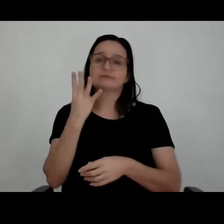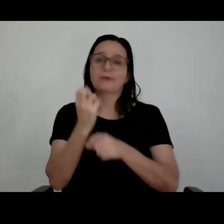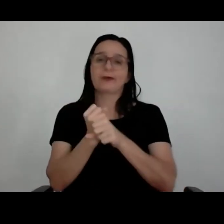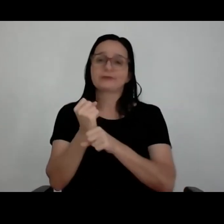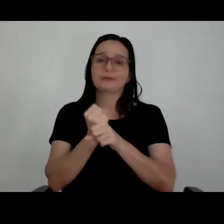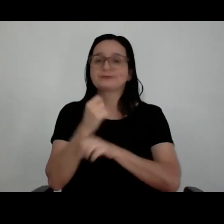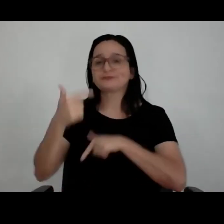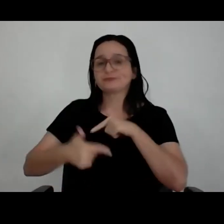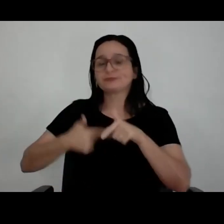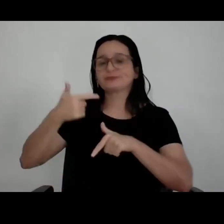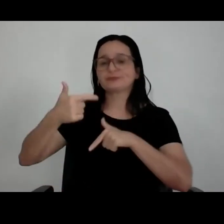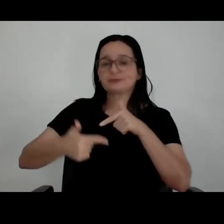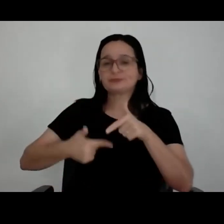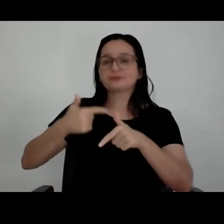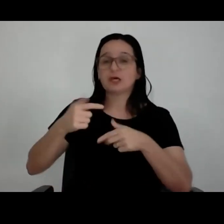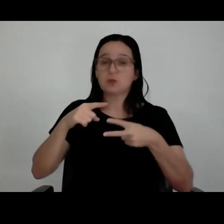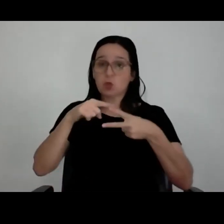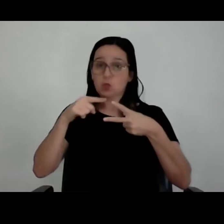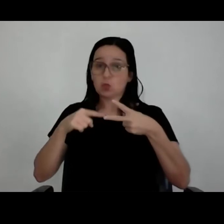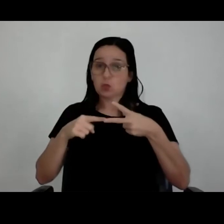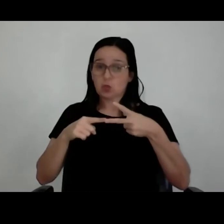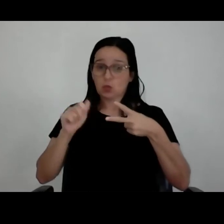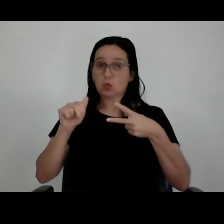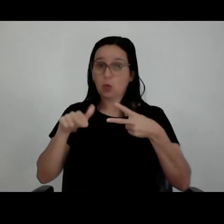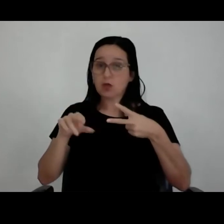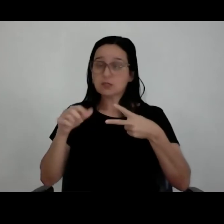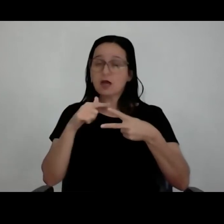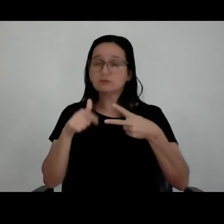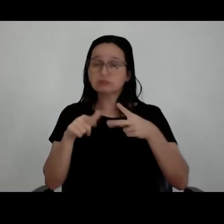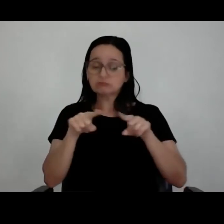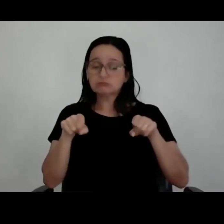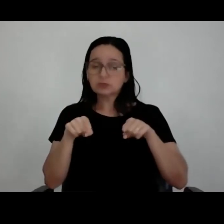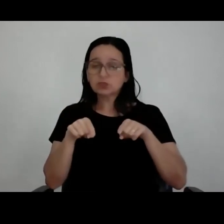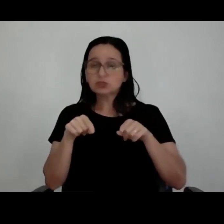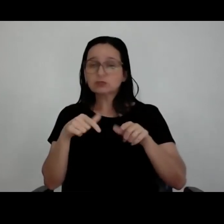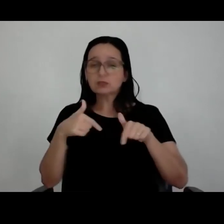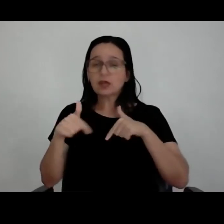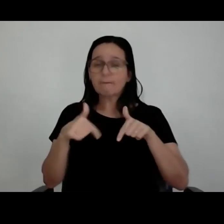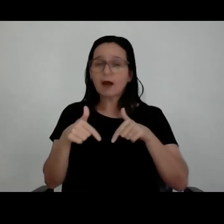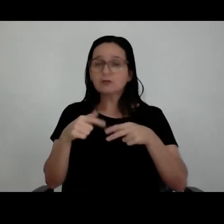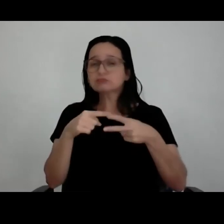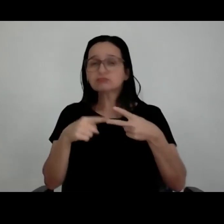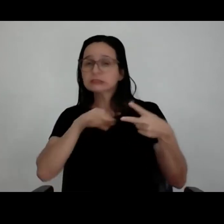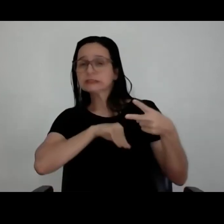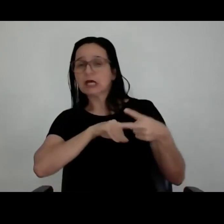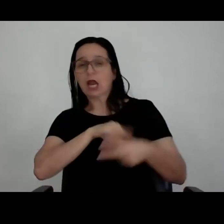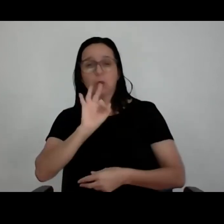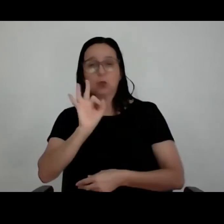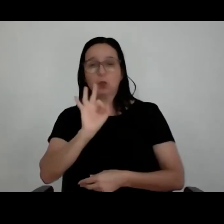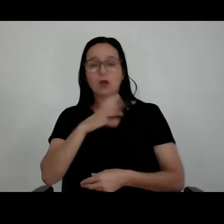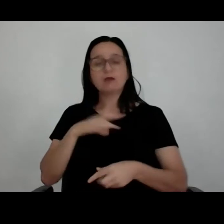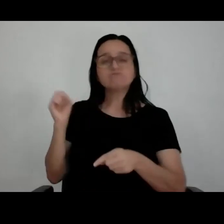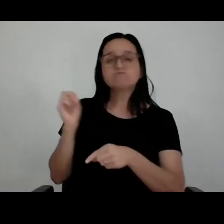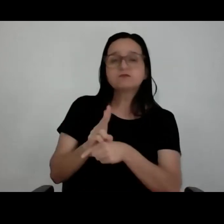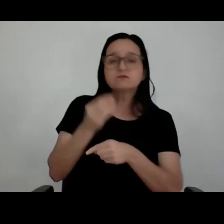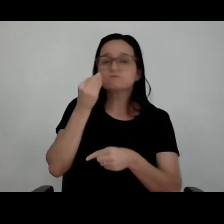Sendo que, nesses dois anos iniciais, a ciclo em si, o escritório, ele entrou nesse trabalho sem remuneração. Entramos no jogo, entramos no